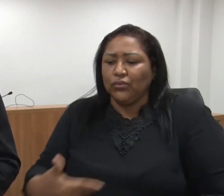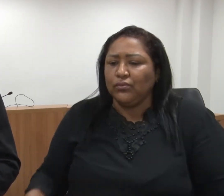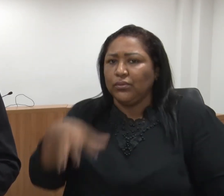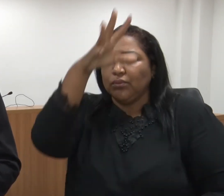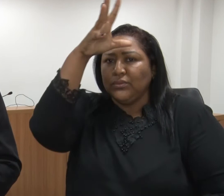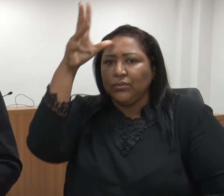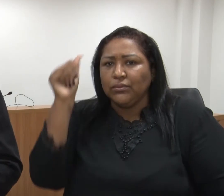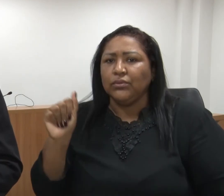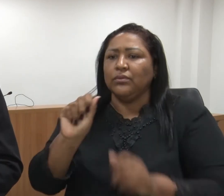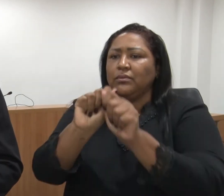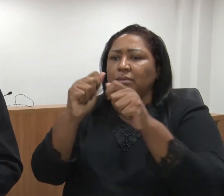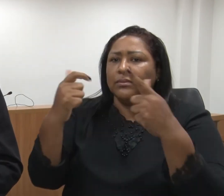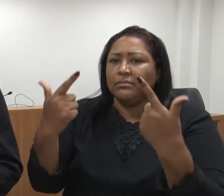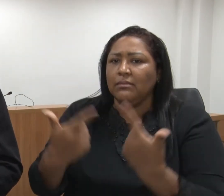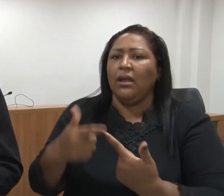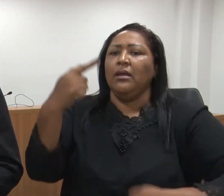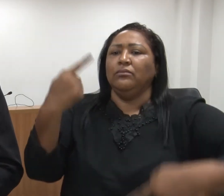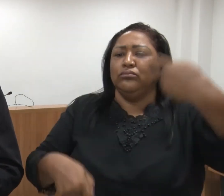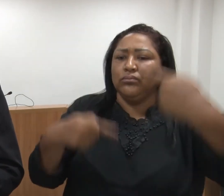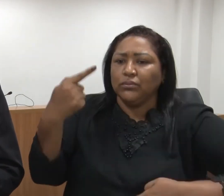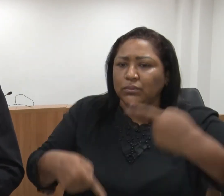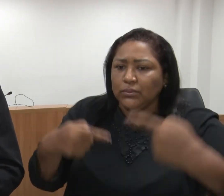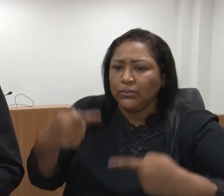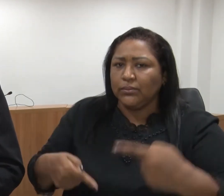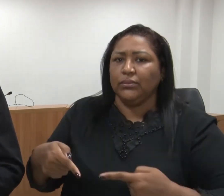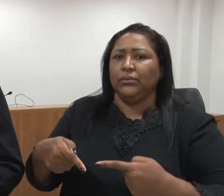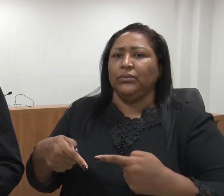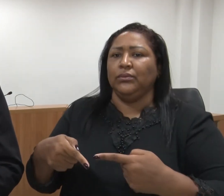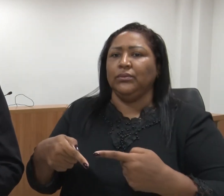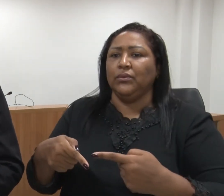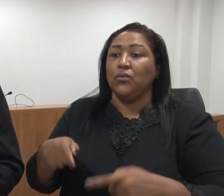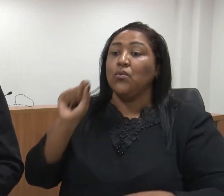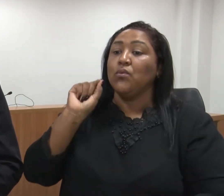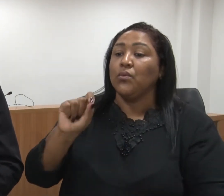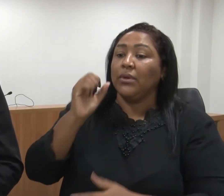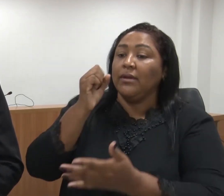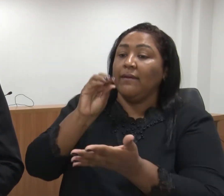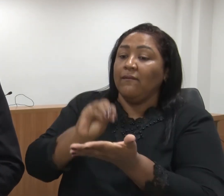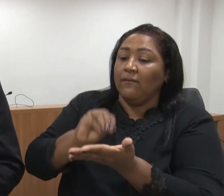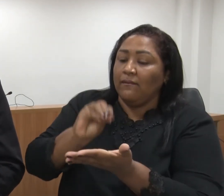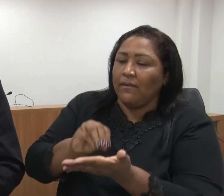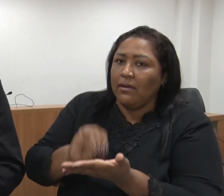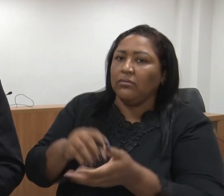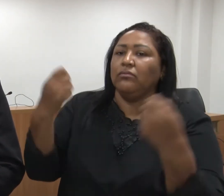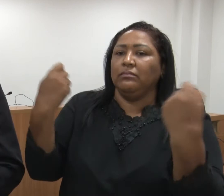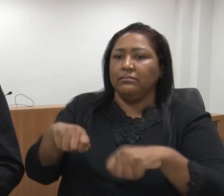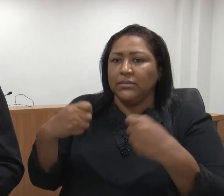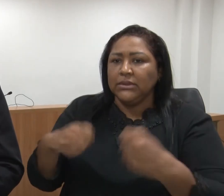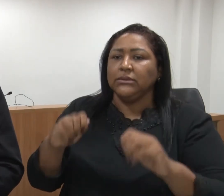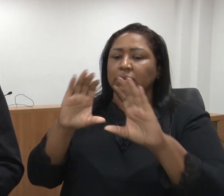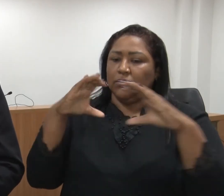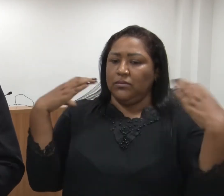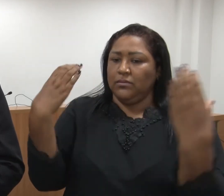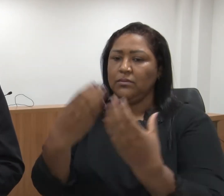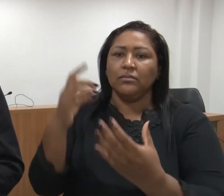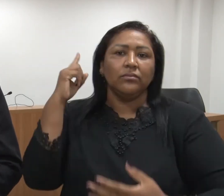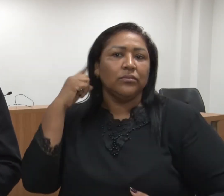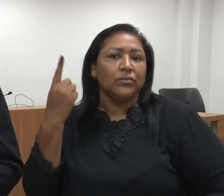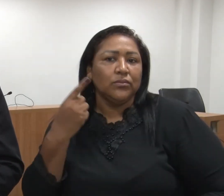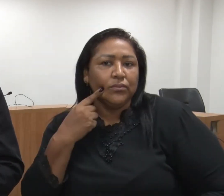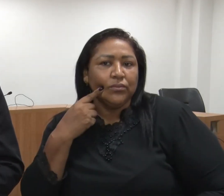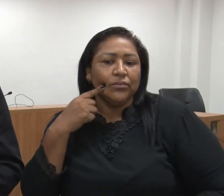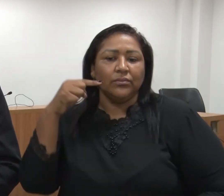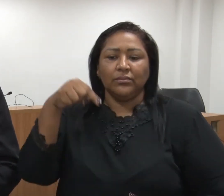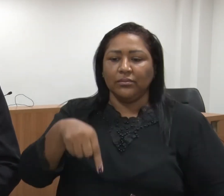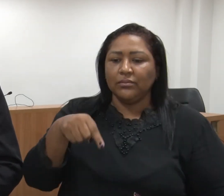do Judiciário, da máquina pública, as demandas e carências dessa comunidade. Aqui na